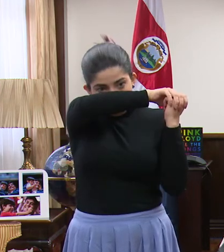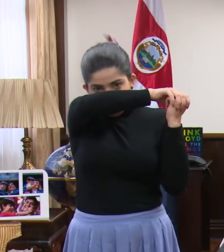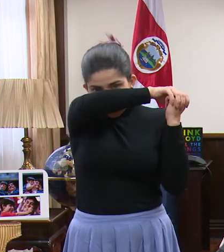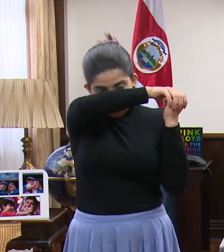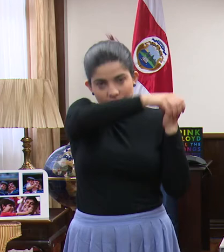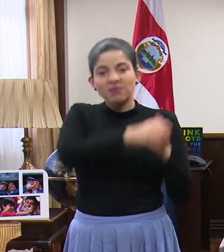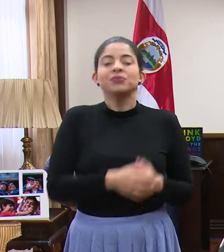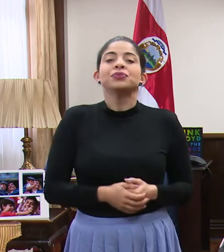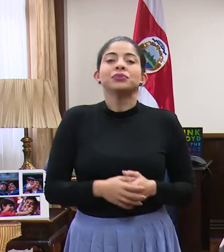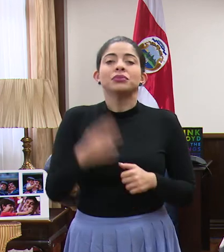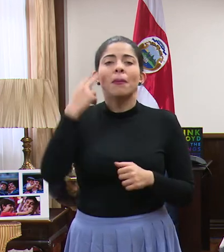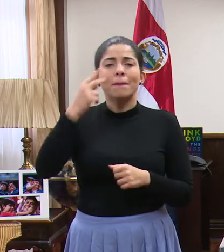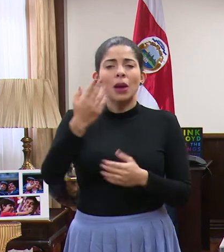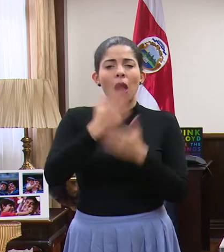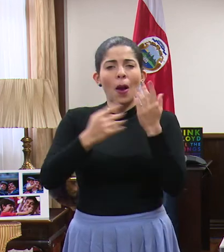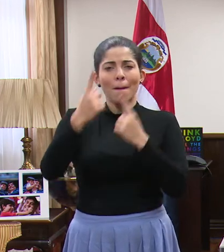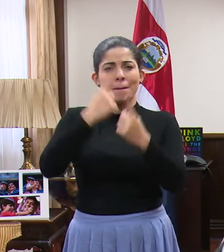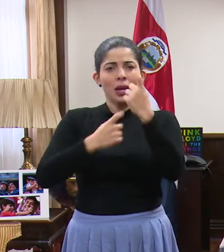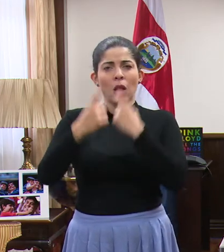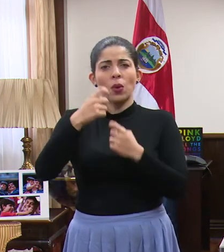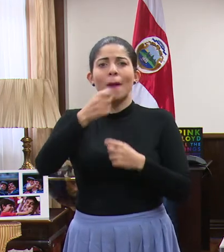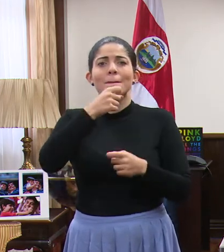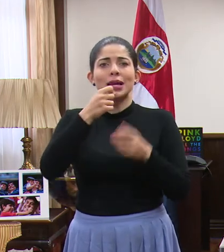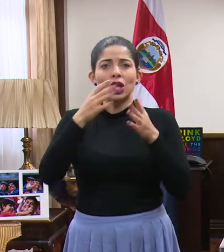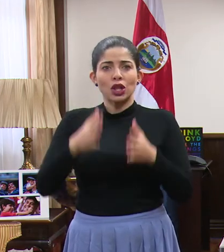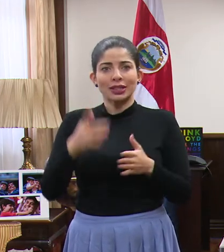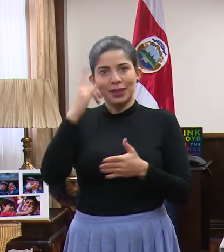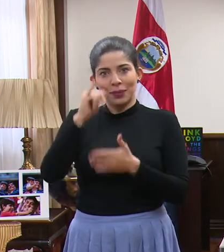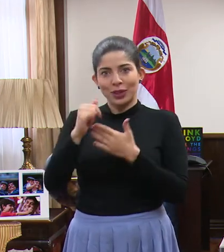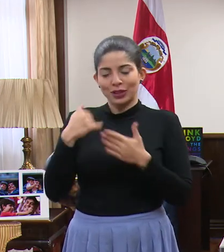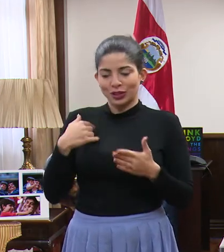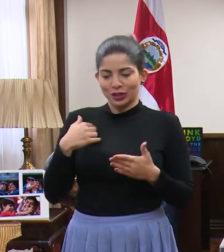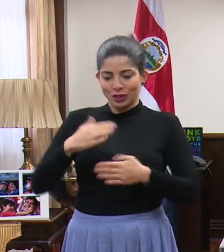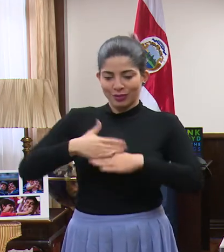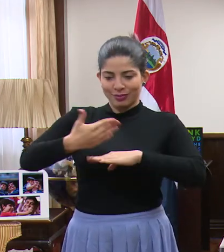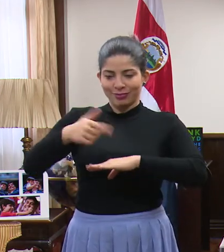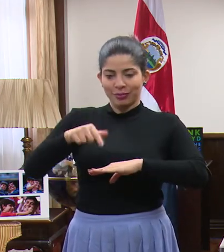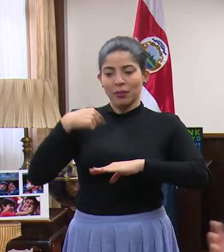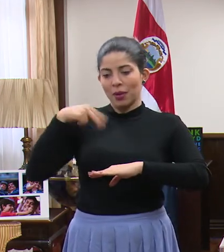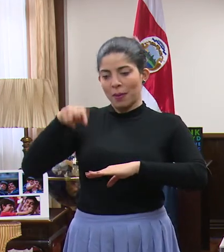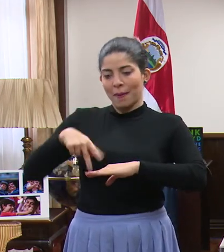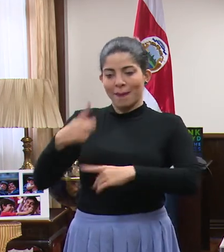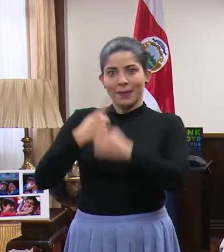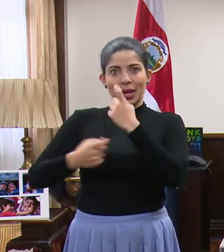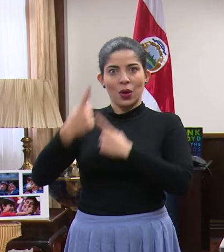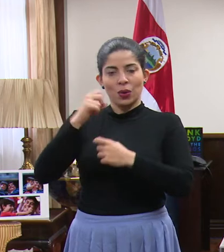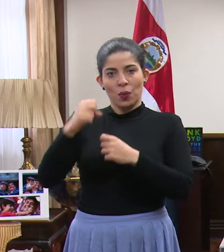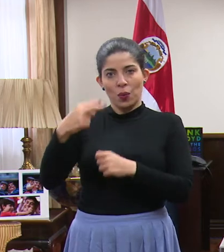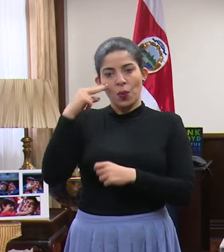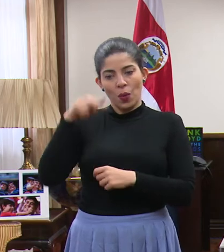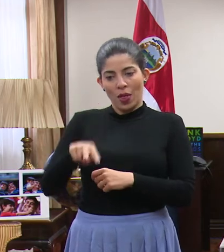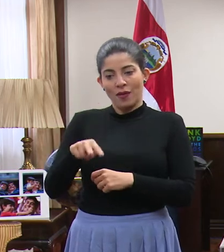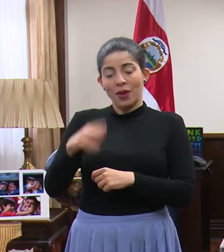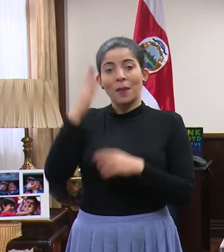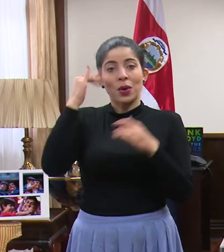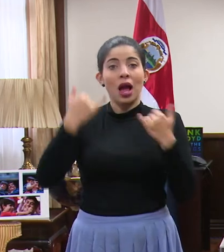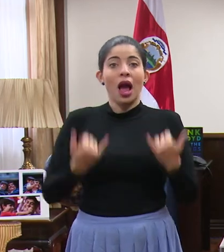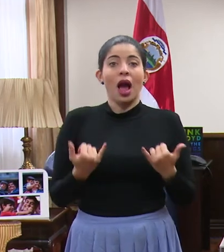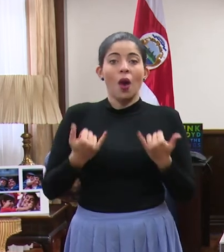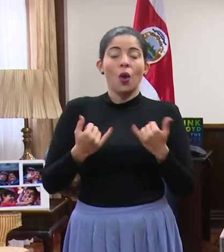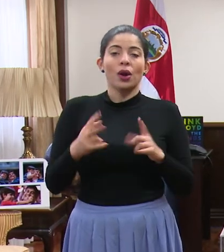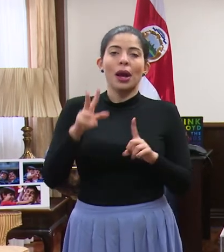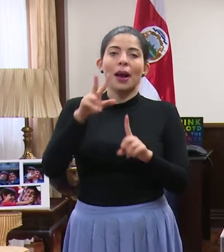Aquí veo algunas de las preguntas también que envía la prensa. Por eso es que tenemos la computadora acá, porque como estamos implementando